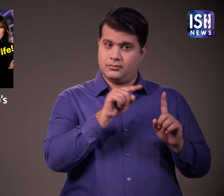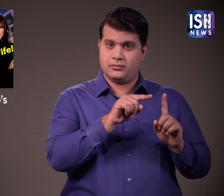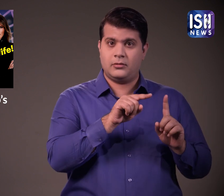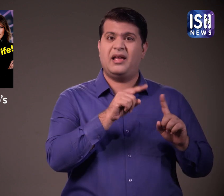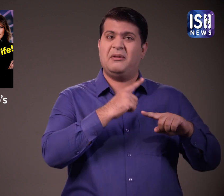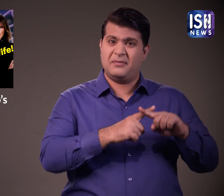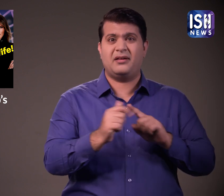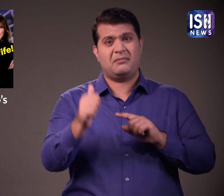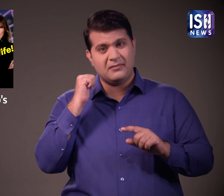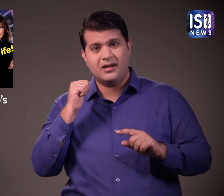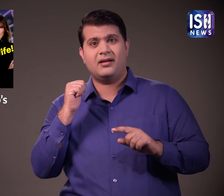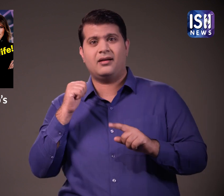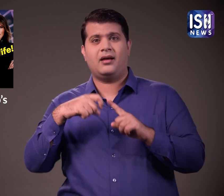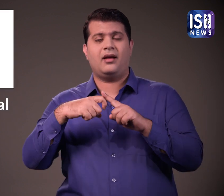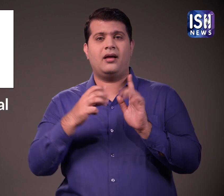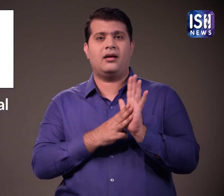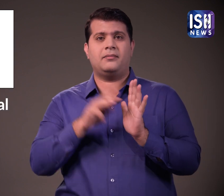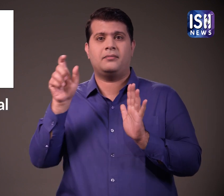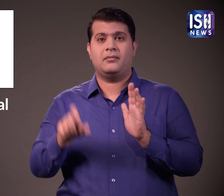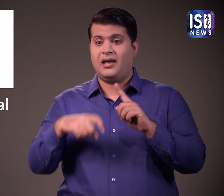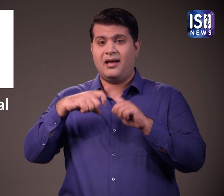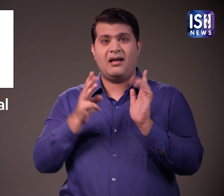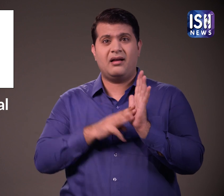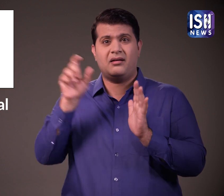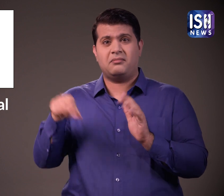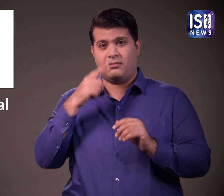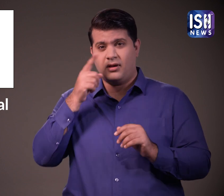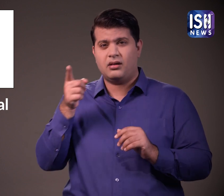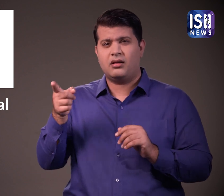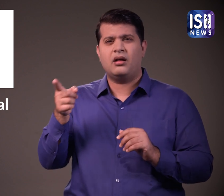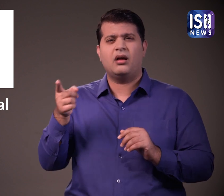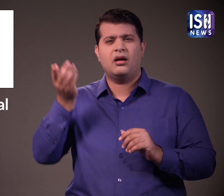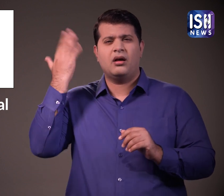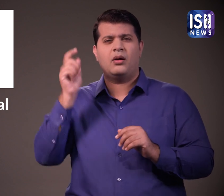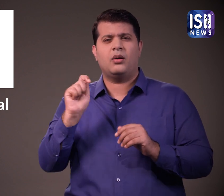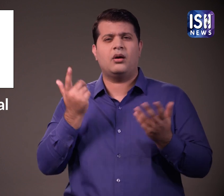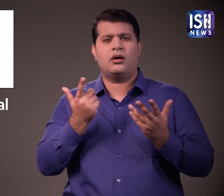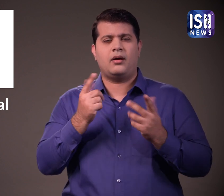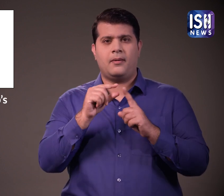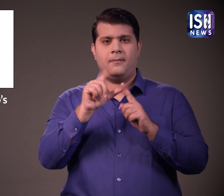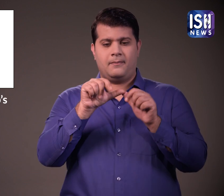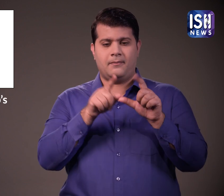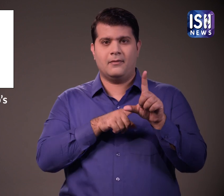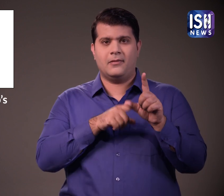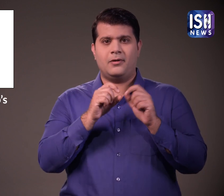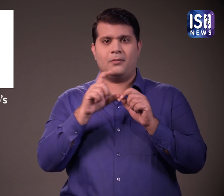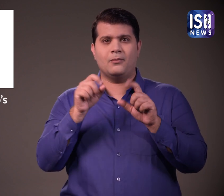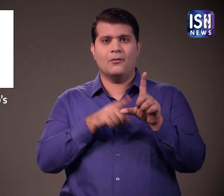उनका एक अभिनेत्री और पूर्व प्लेबॉय मॉडल के